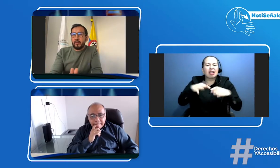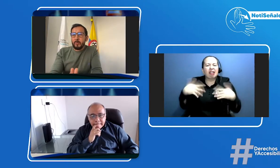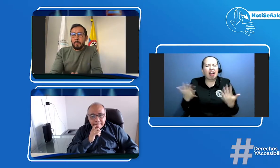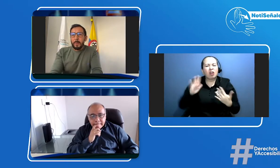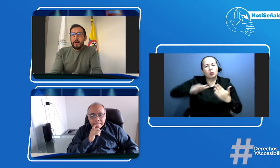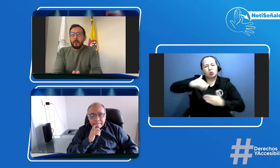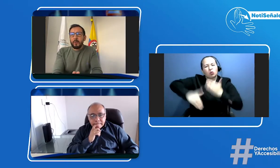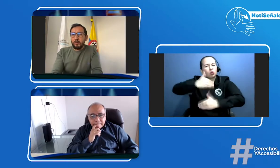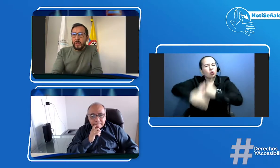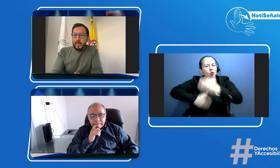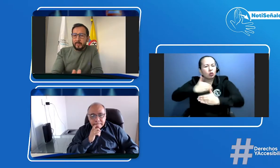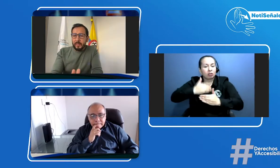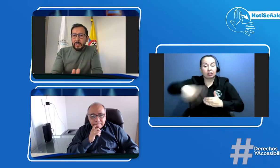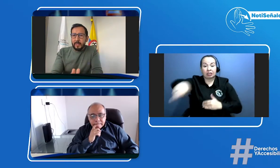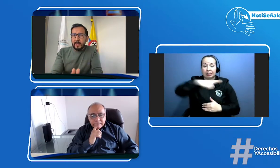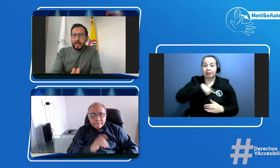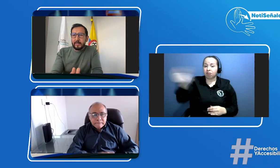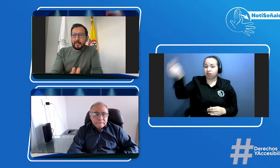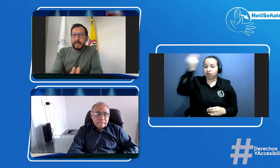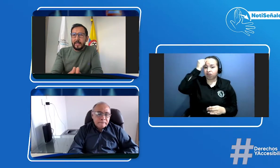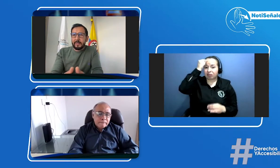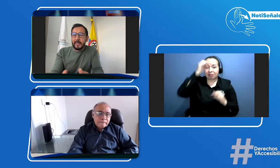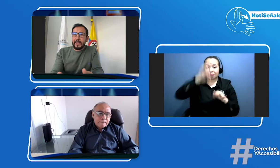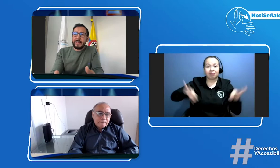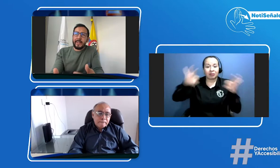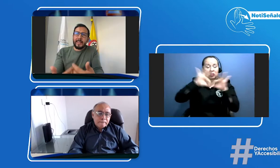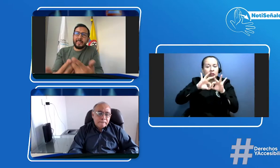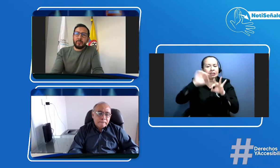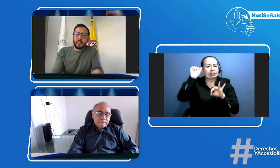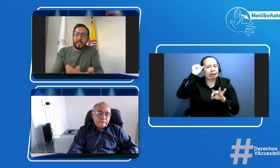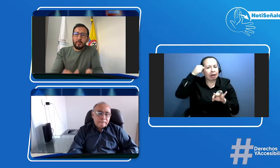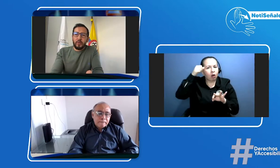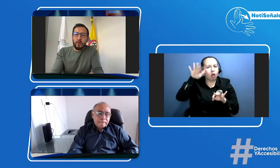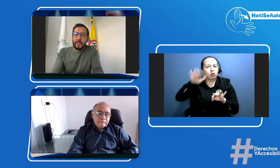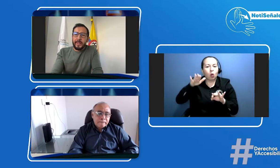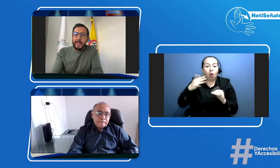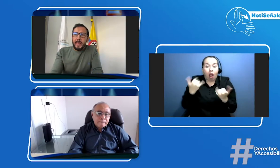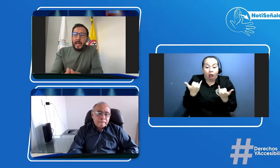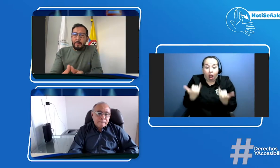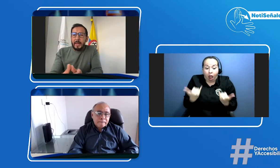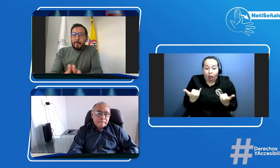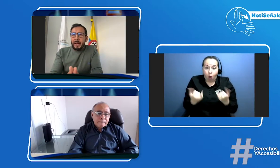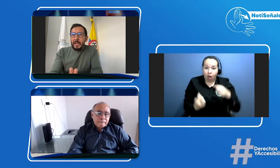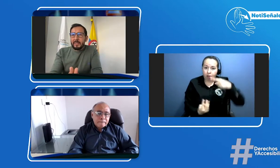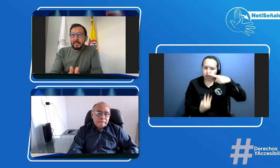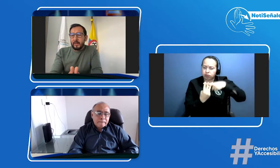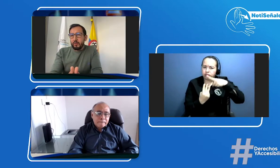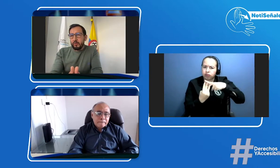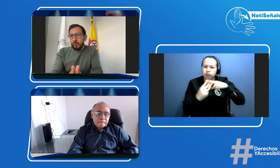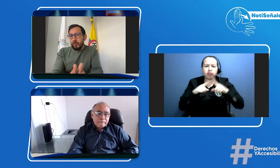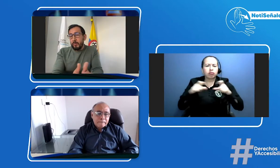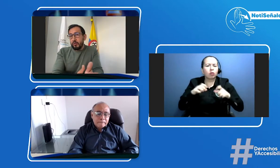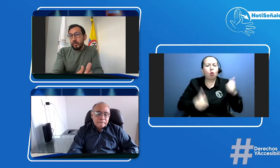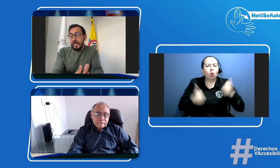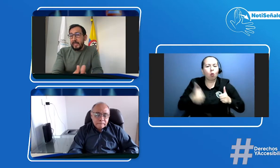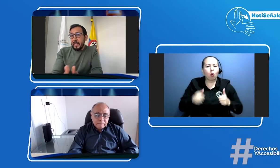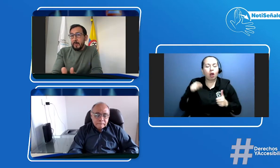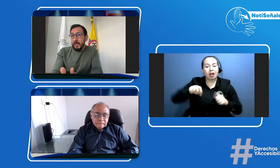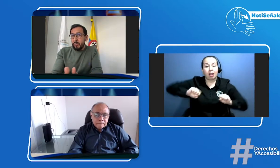recordemos que este este acceso que tenemos ahora aplica para las licencias de conducción de motocicletas y vehículos